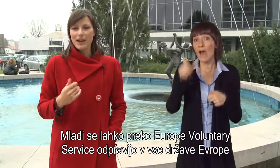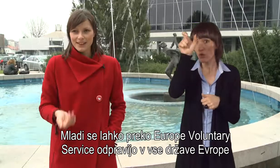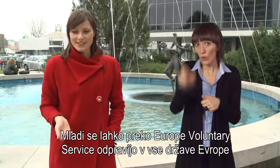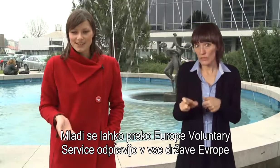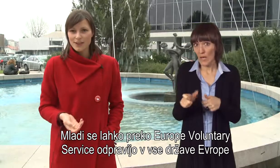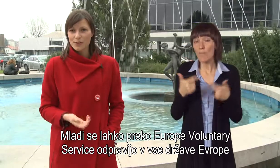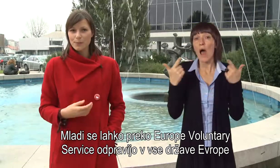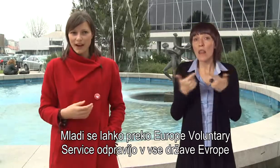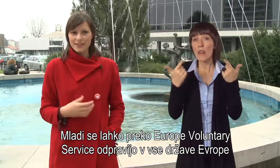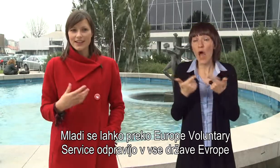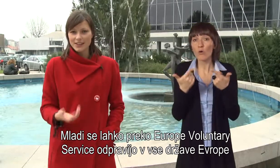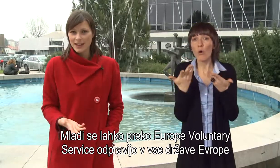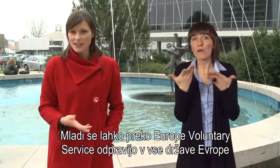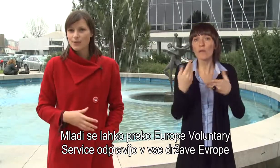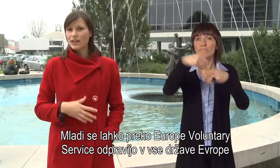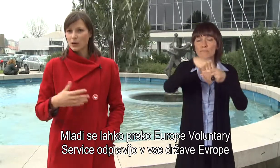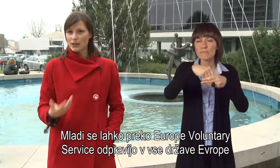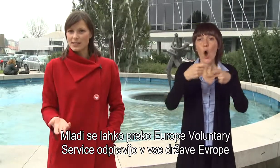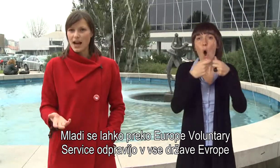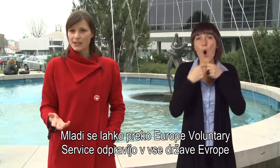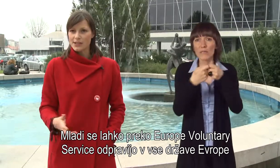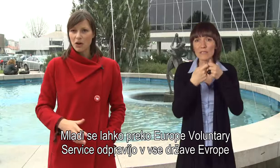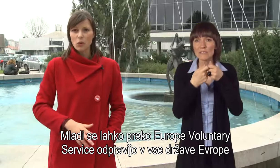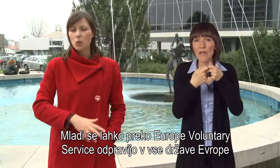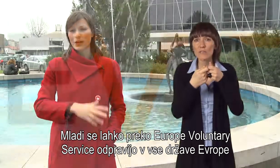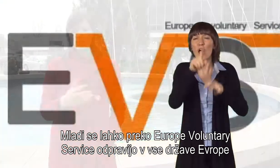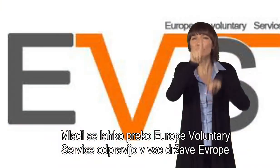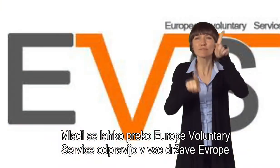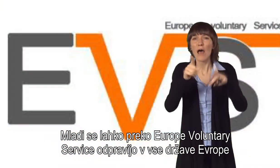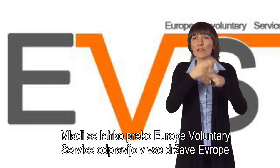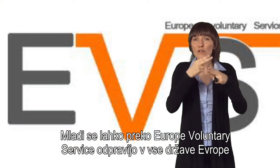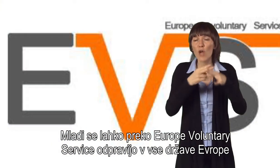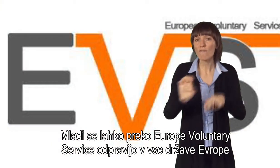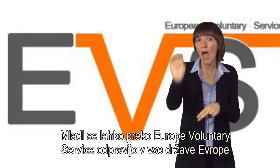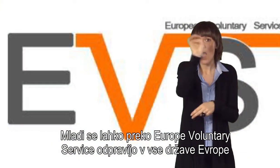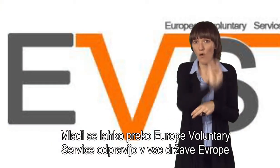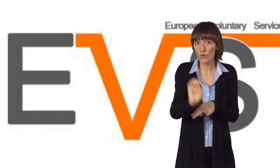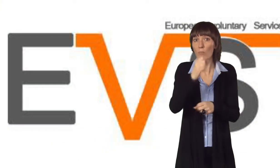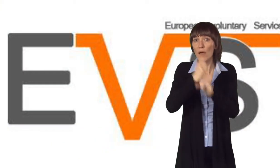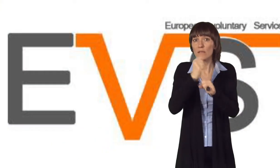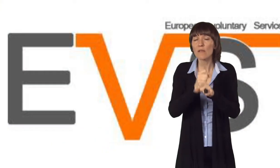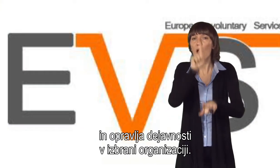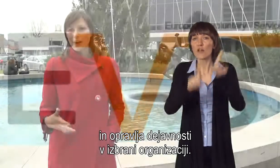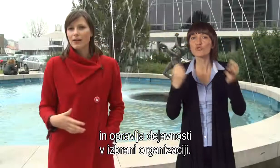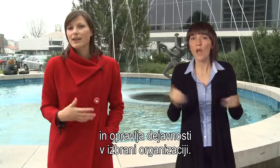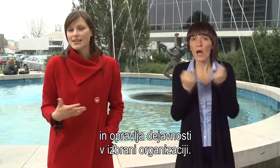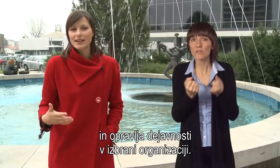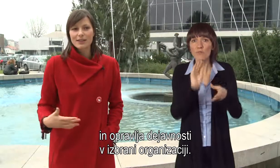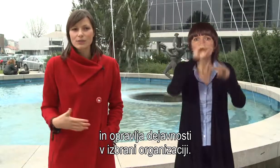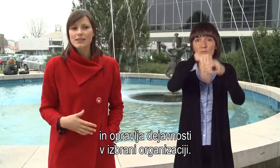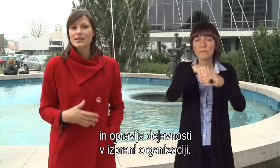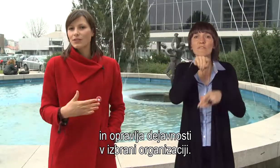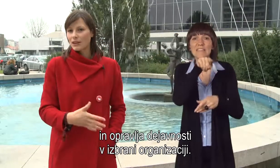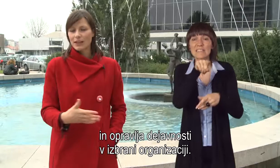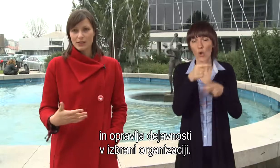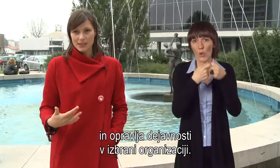Mlad se lahko odpravi na IVS v neko organizacijo v katerokoli državo v Evropi, kjer upravlja razne